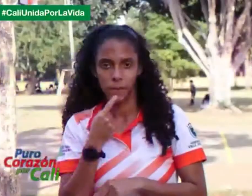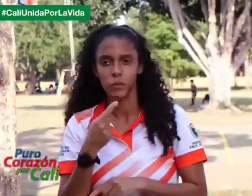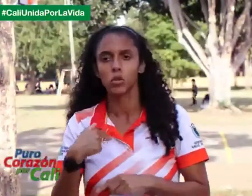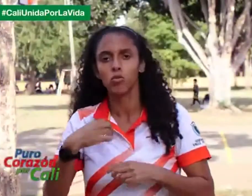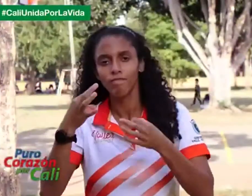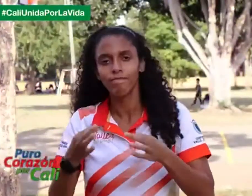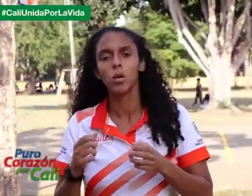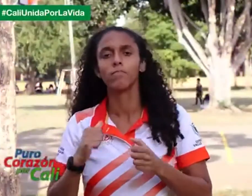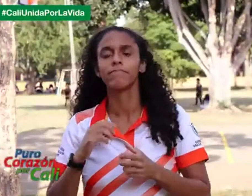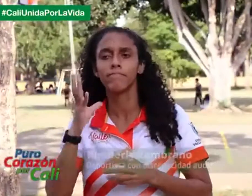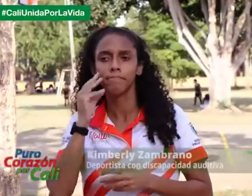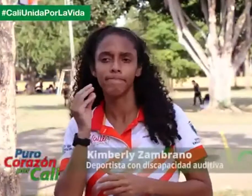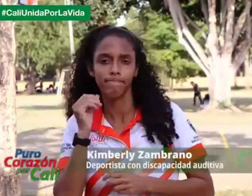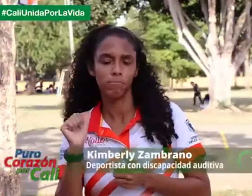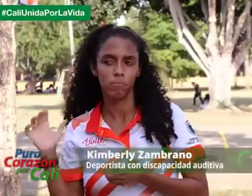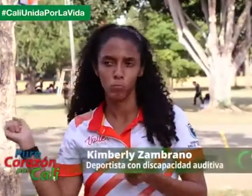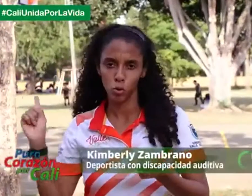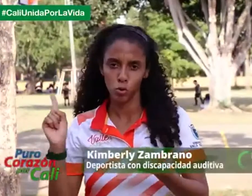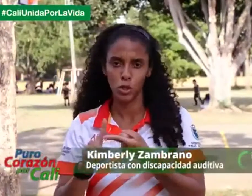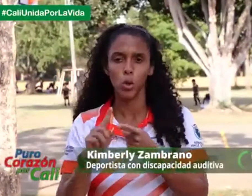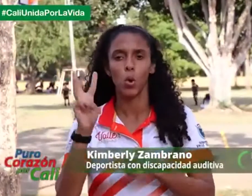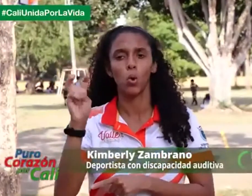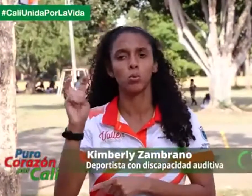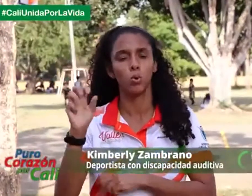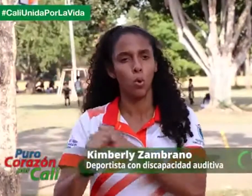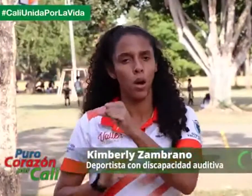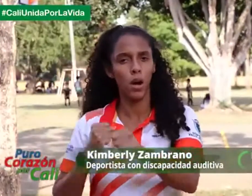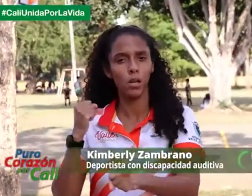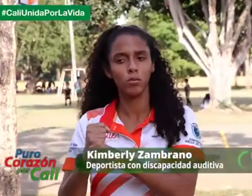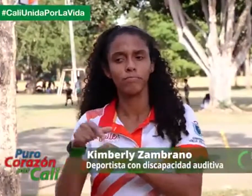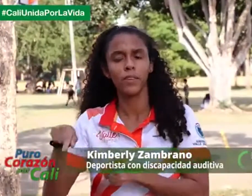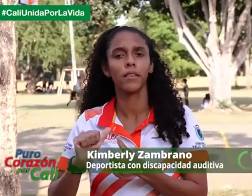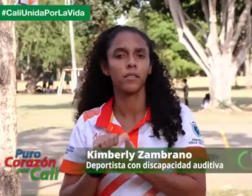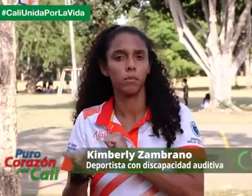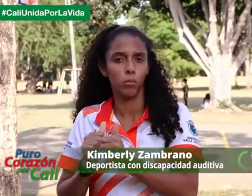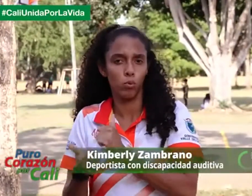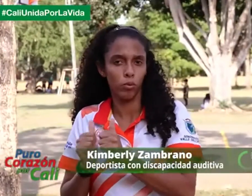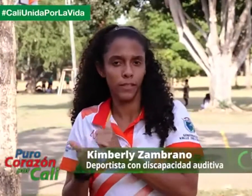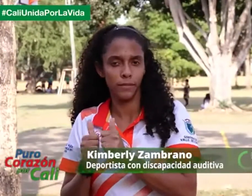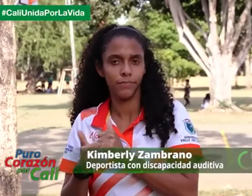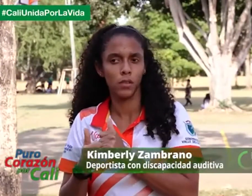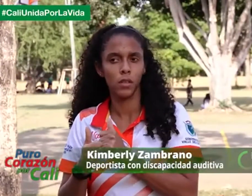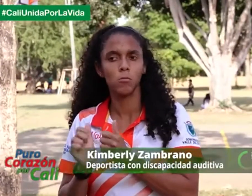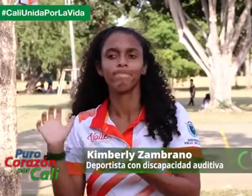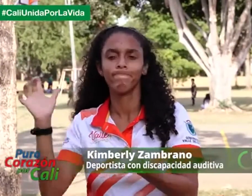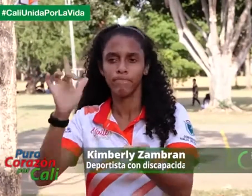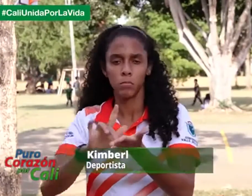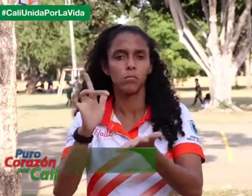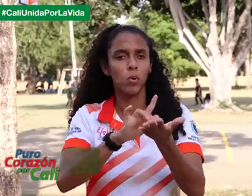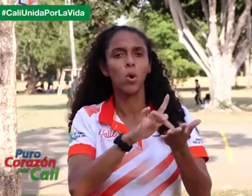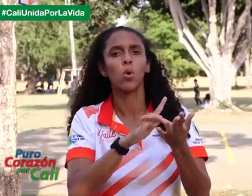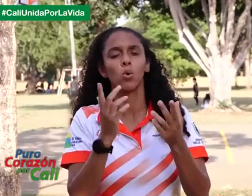una persona con discapacidad auditiva. He tenido experiencia en deporte durante ocho años, entrenando